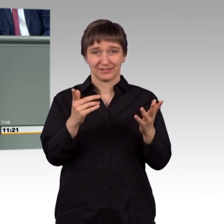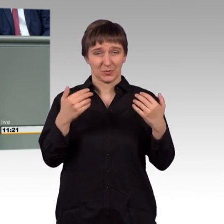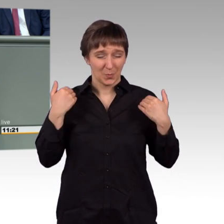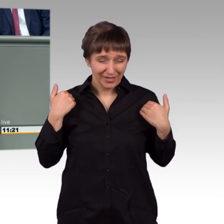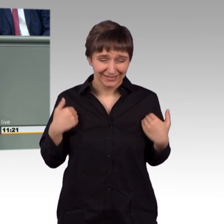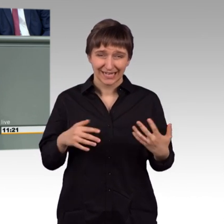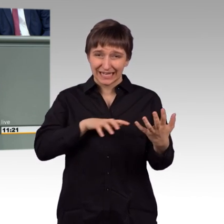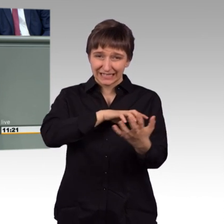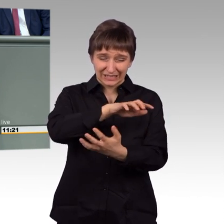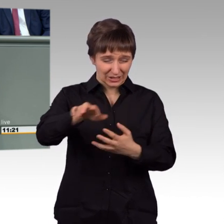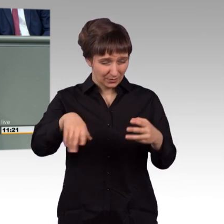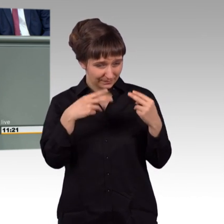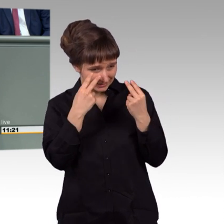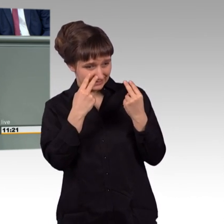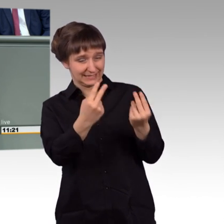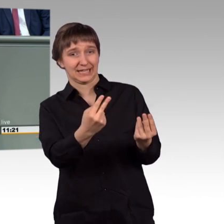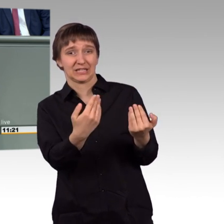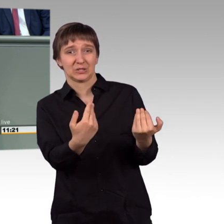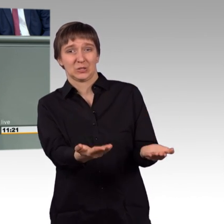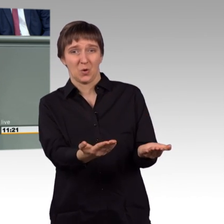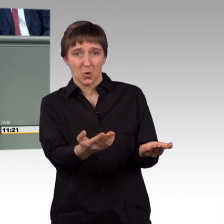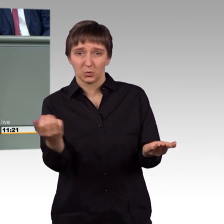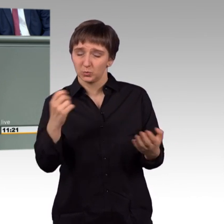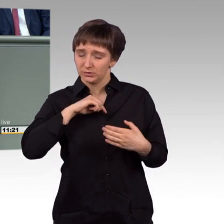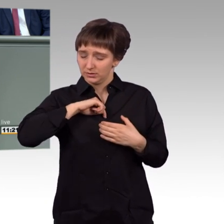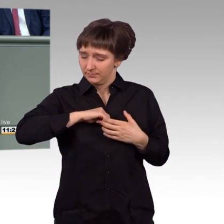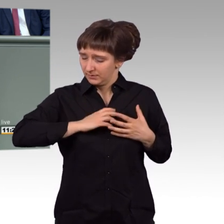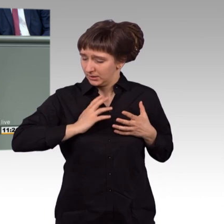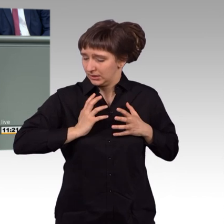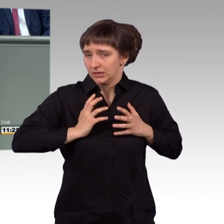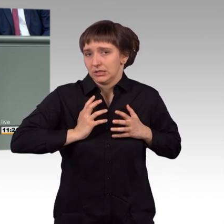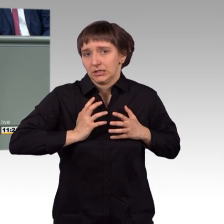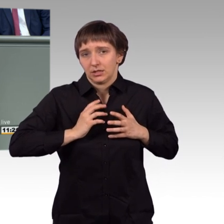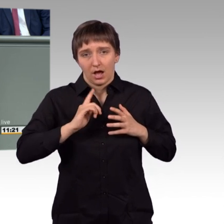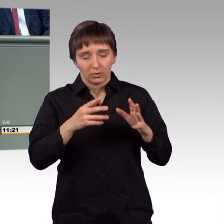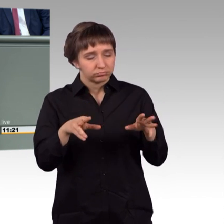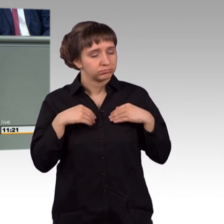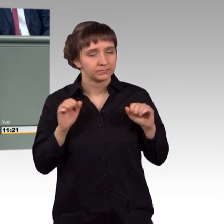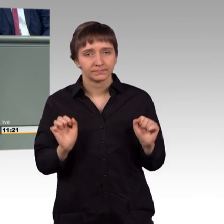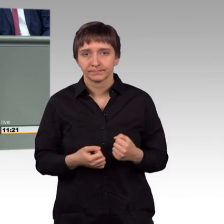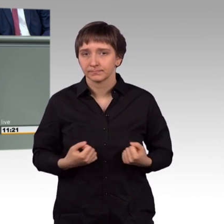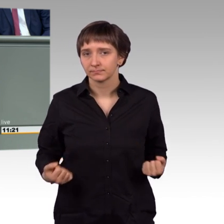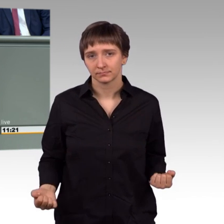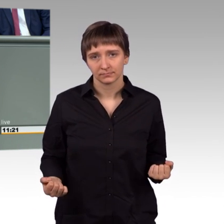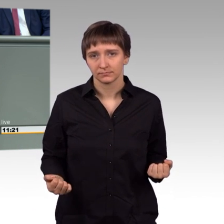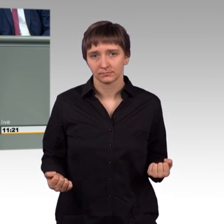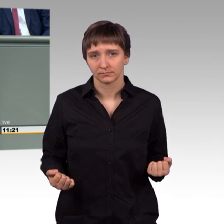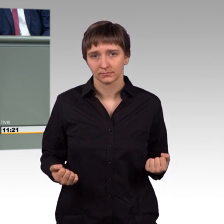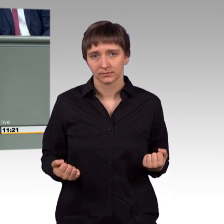Katastrophe erleben, ist nicht nur markerschütternd, es ist auch vollkommen inakzeptabel. Das Regime von